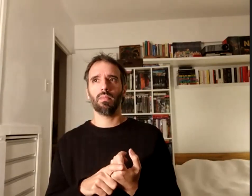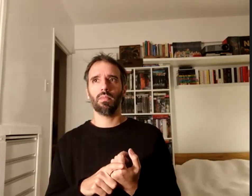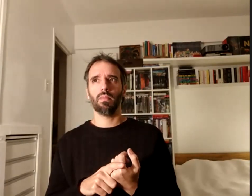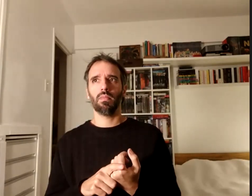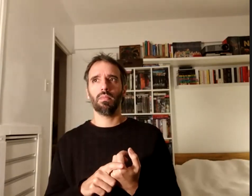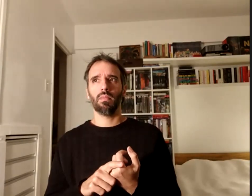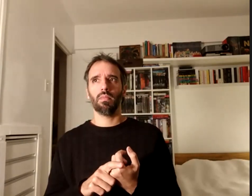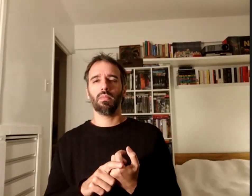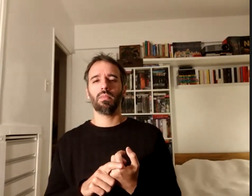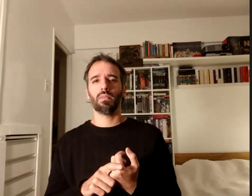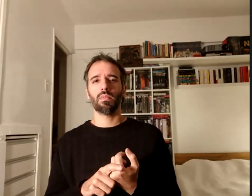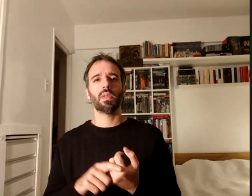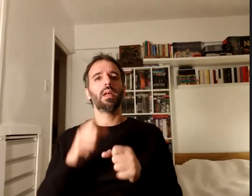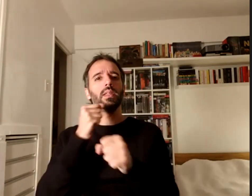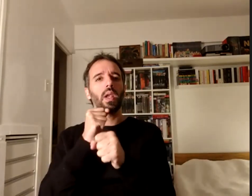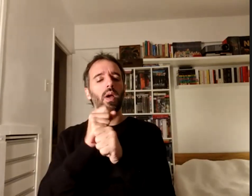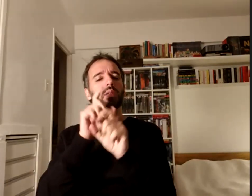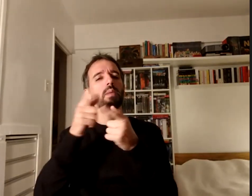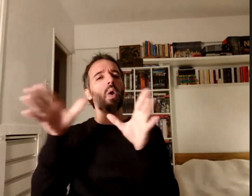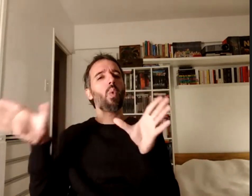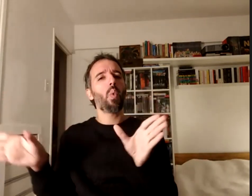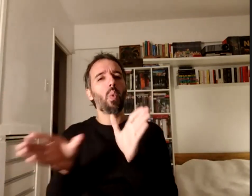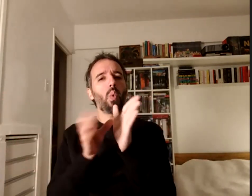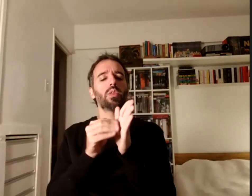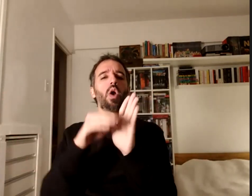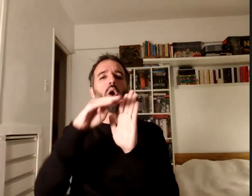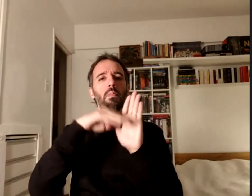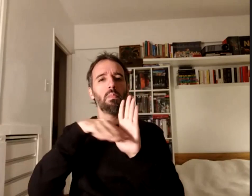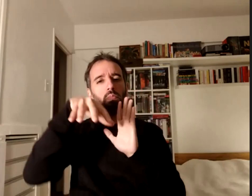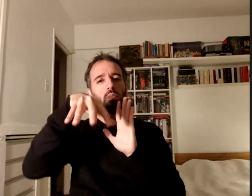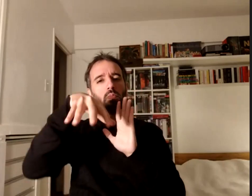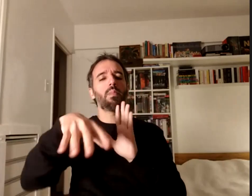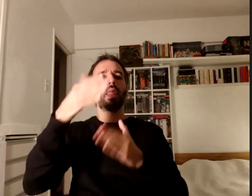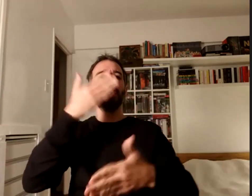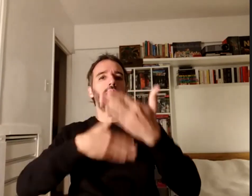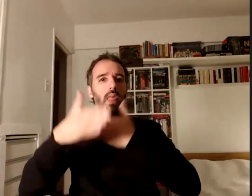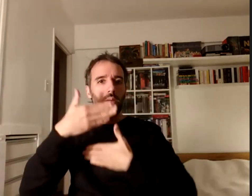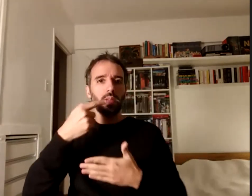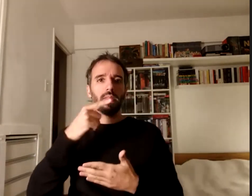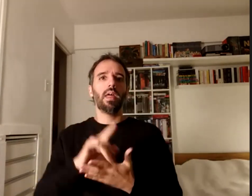trabajamos muy articuladamente con el programa de discapacidad de universidad de la